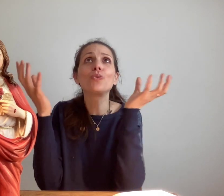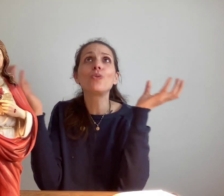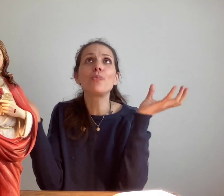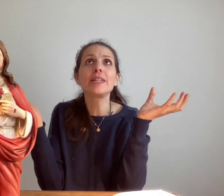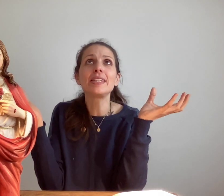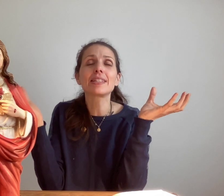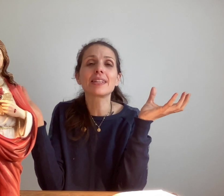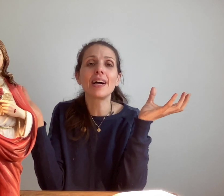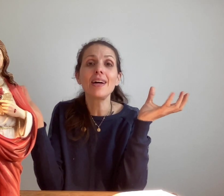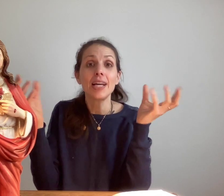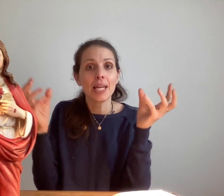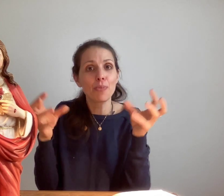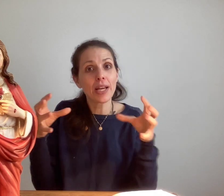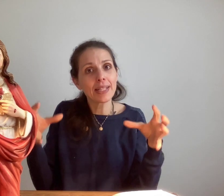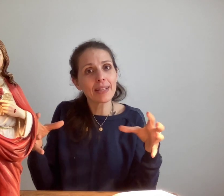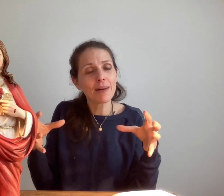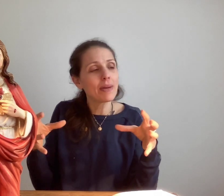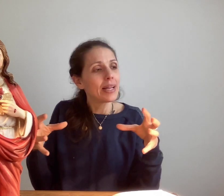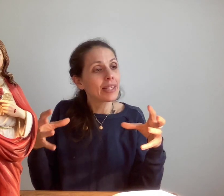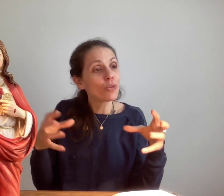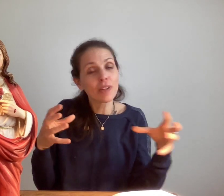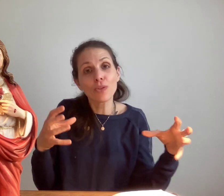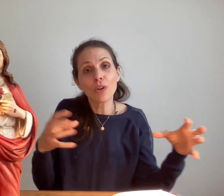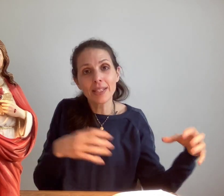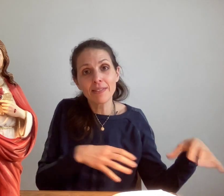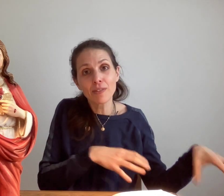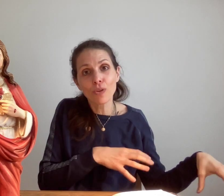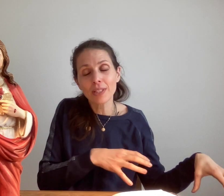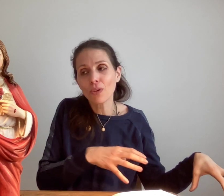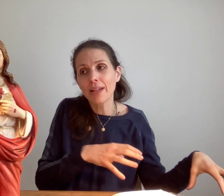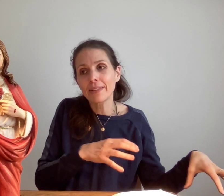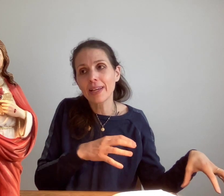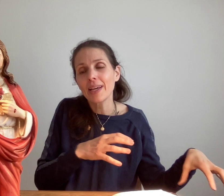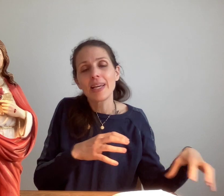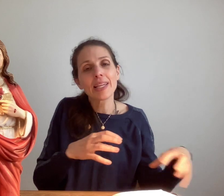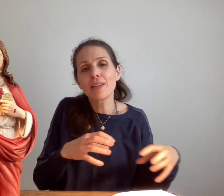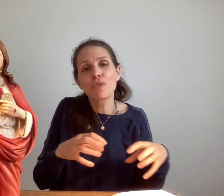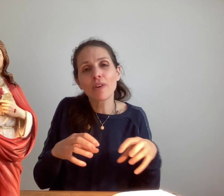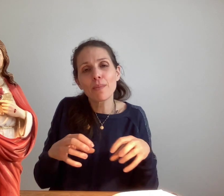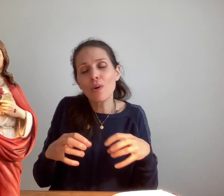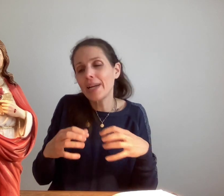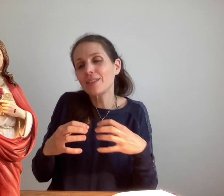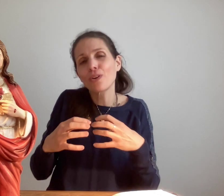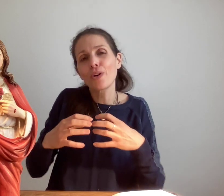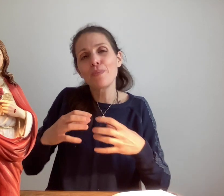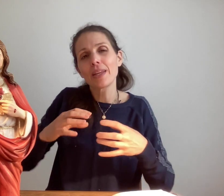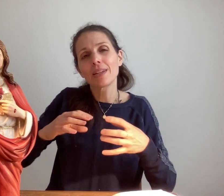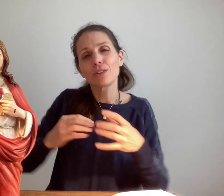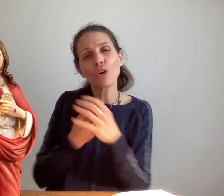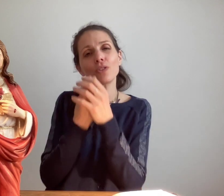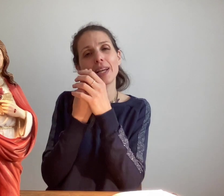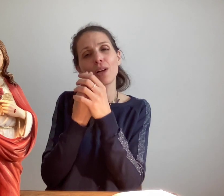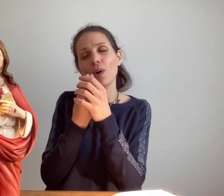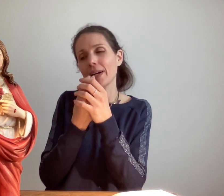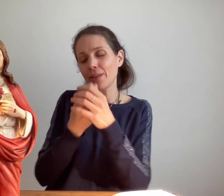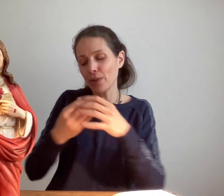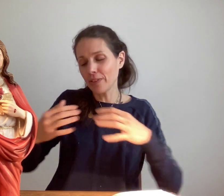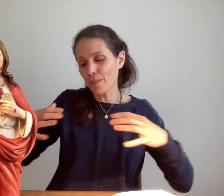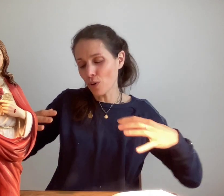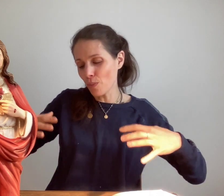loup le bénisse etc et puis il a les âmes qui ont vécu dans la divine volonté sur la terre et qui vont vraiment être dans sa gloire qui vont être vraiment comme